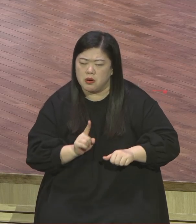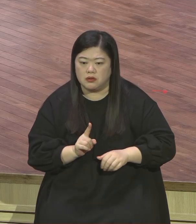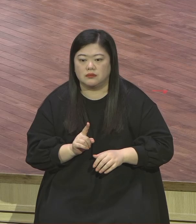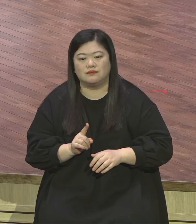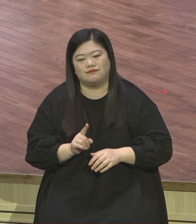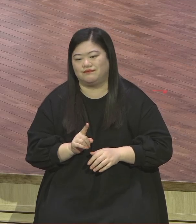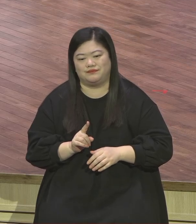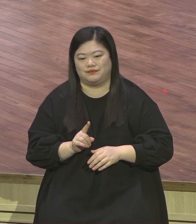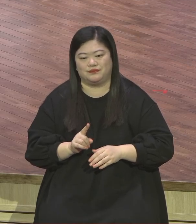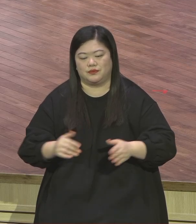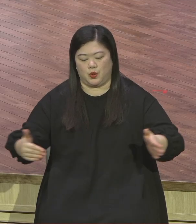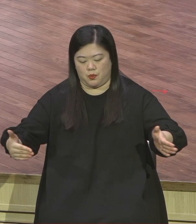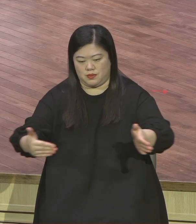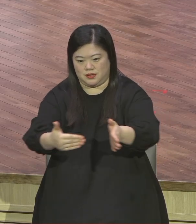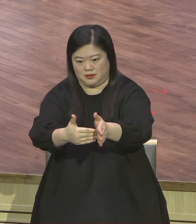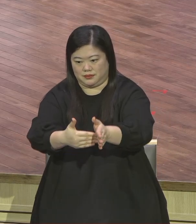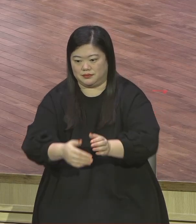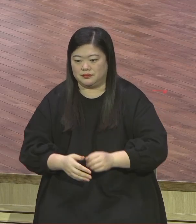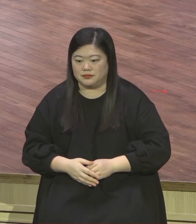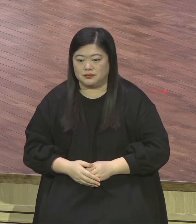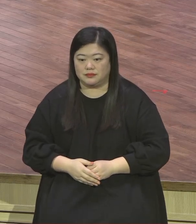앉아있다는 그 자체가 절대 제자라